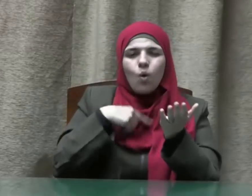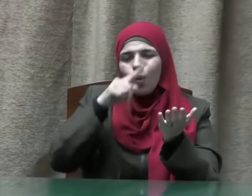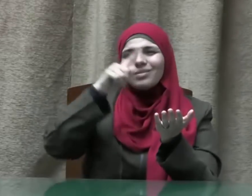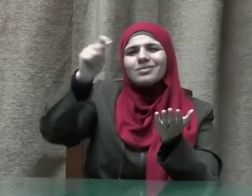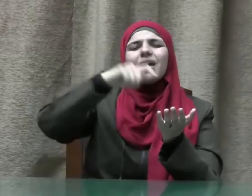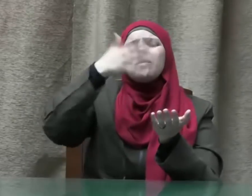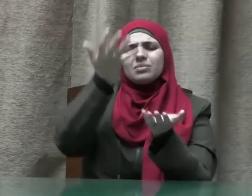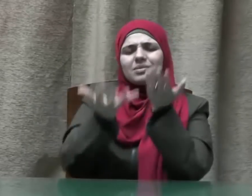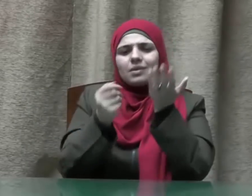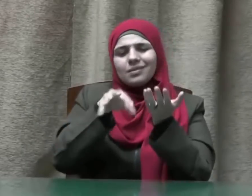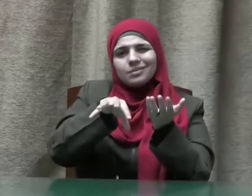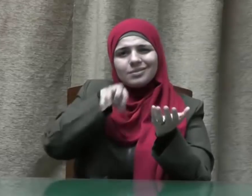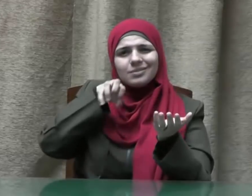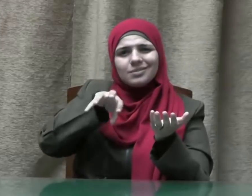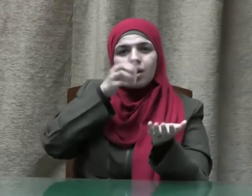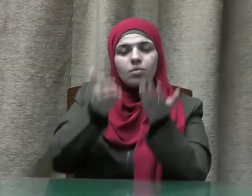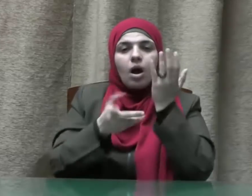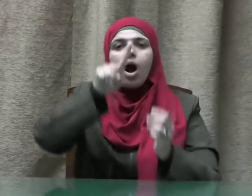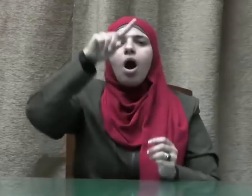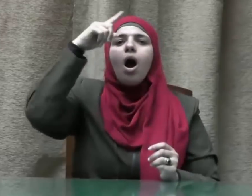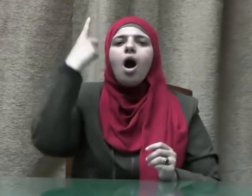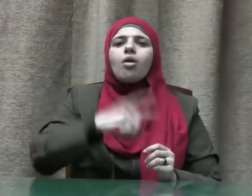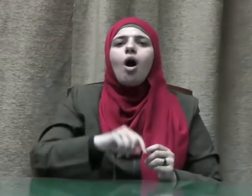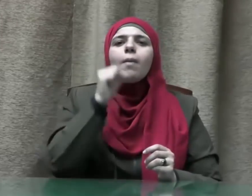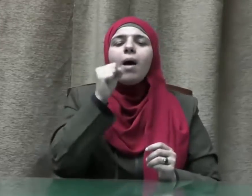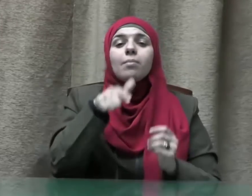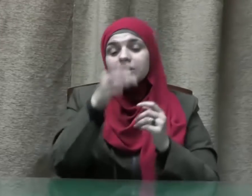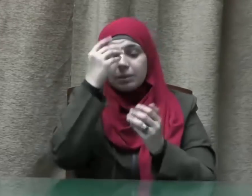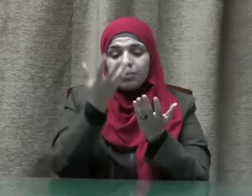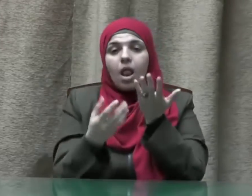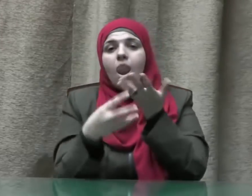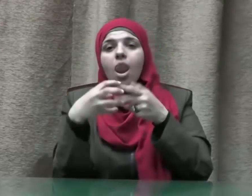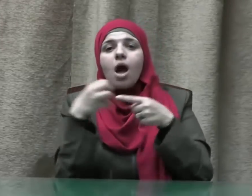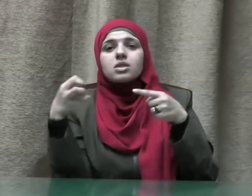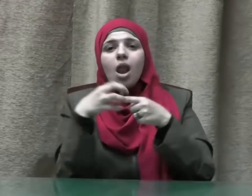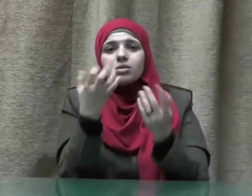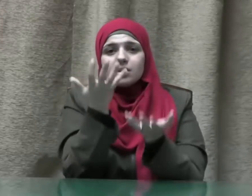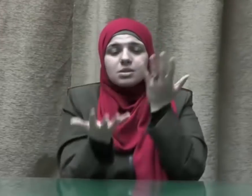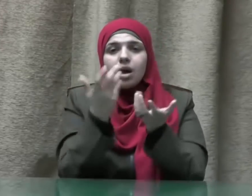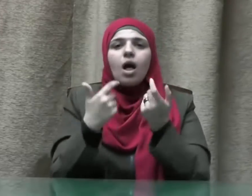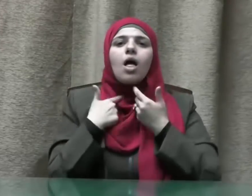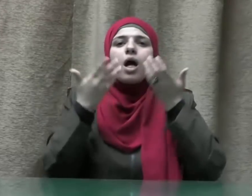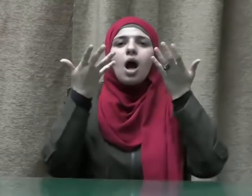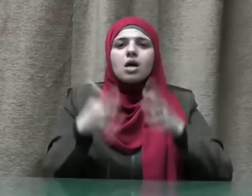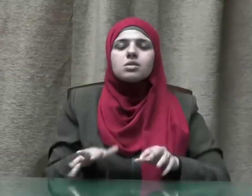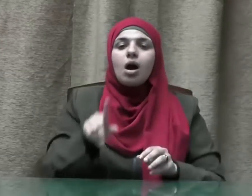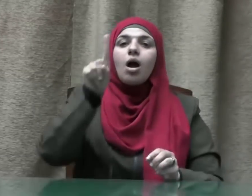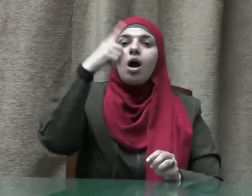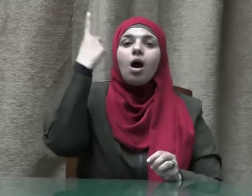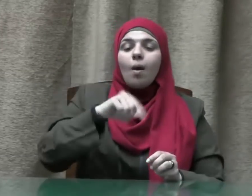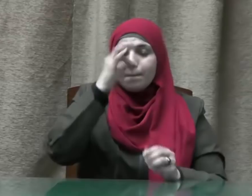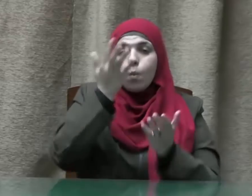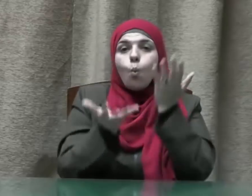الكيل أو الوزن منهم والإنقاص والإخسار عند الكيل أو الوزن لهم